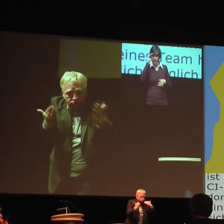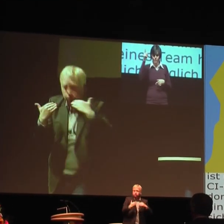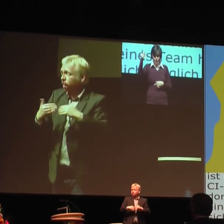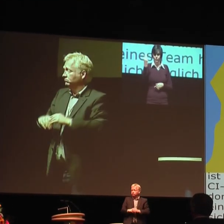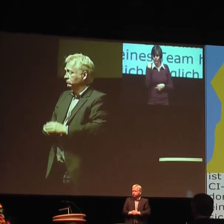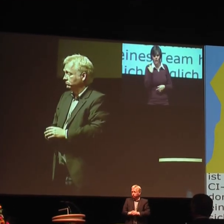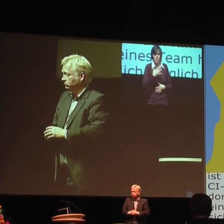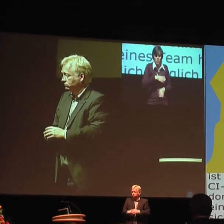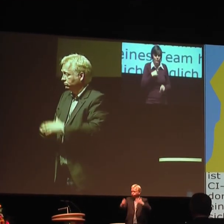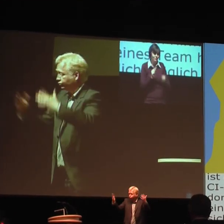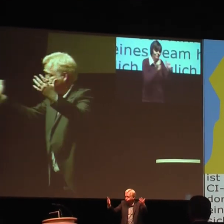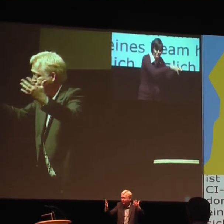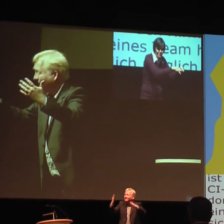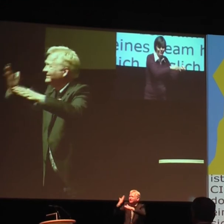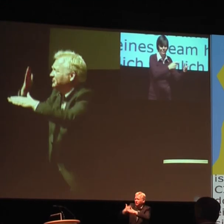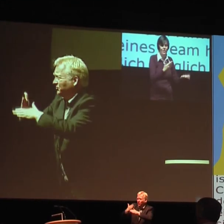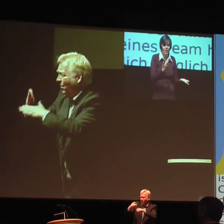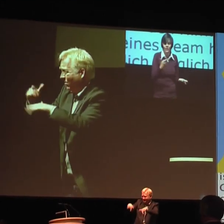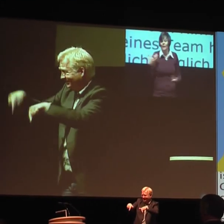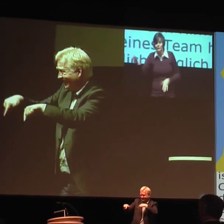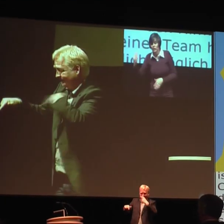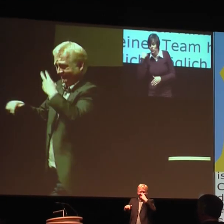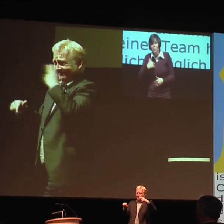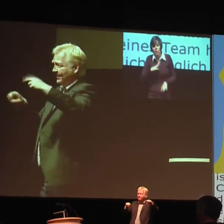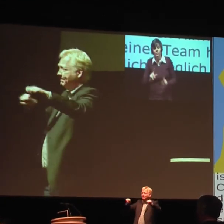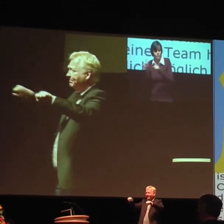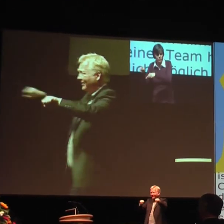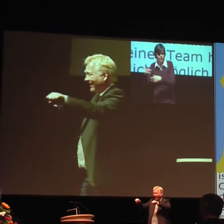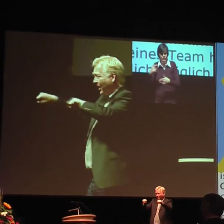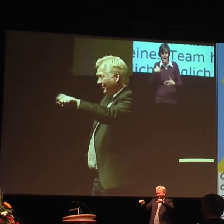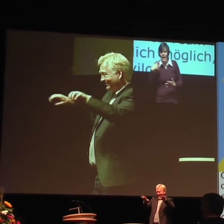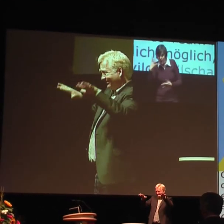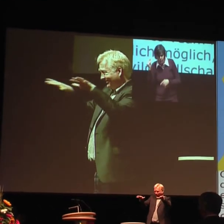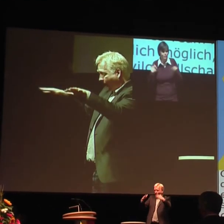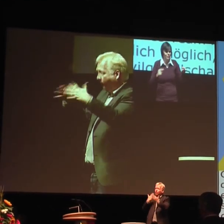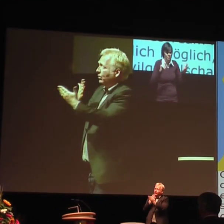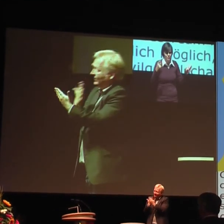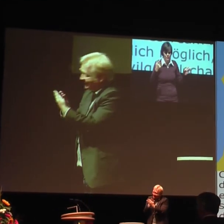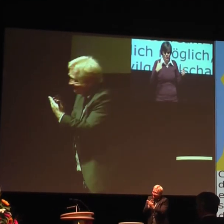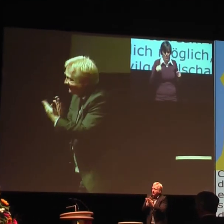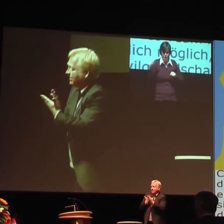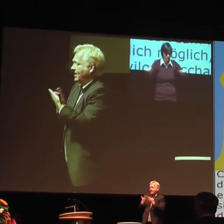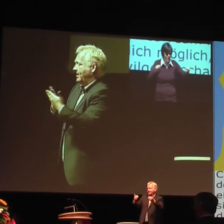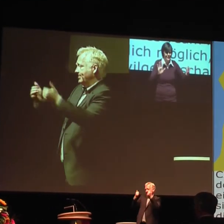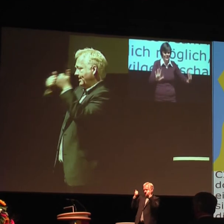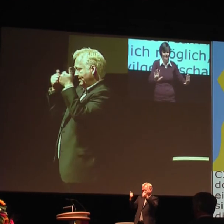fände das eine sehr gute Gelegenheit, einfach zu gucken, dass man die Menschen vor Ort bekommt und dass man ein Gespräch